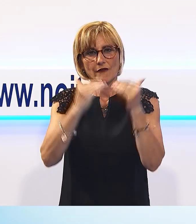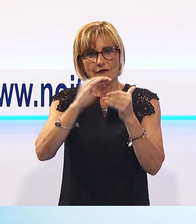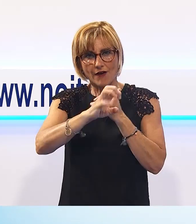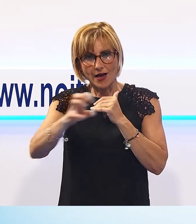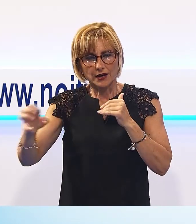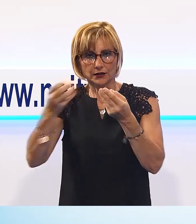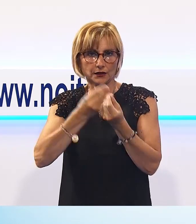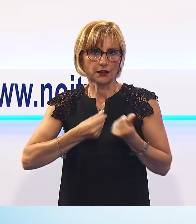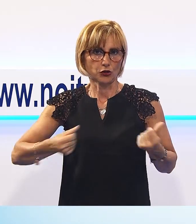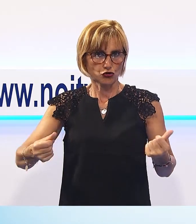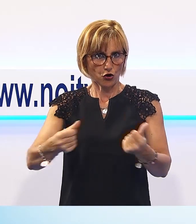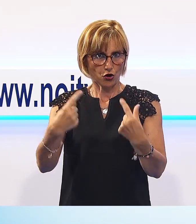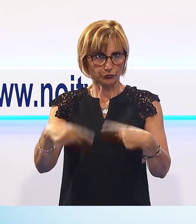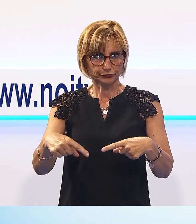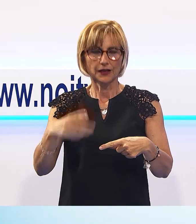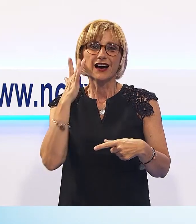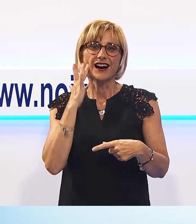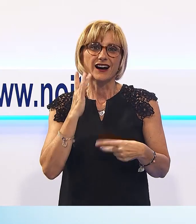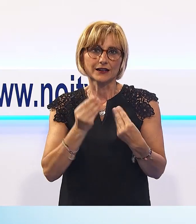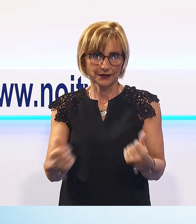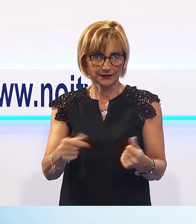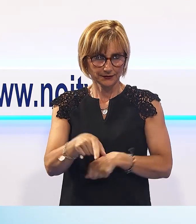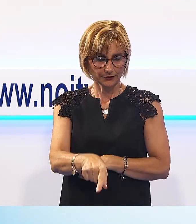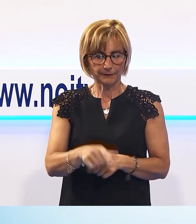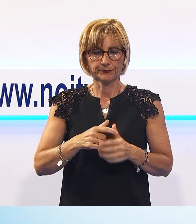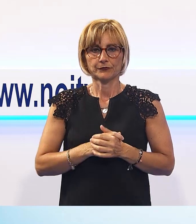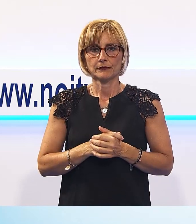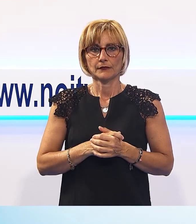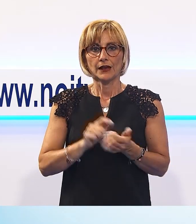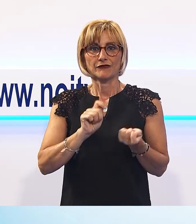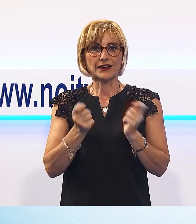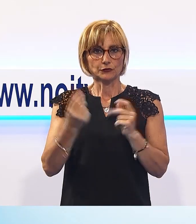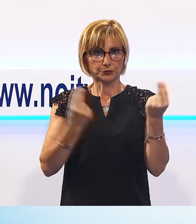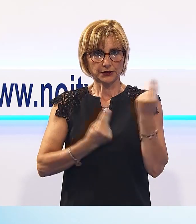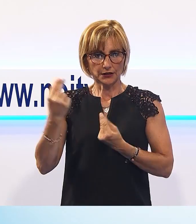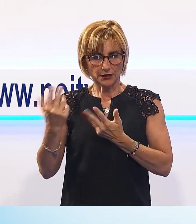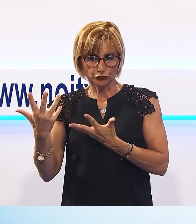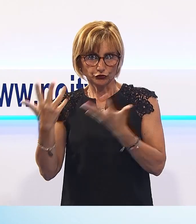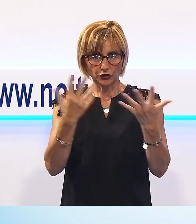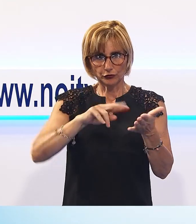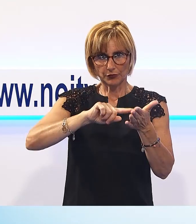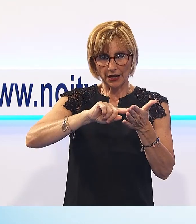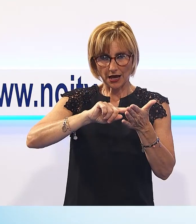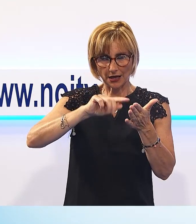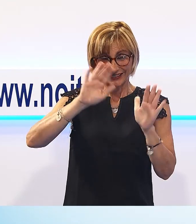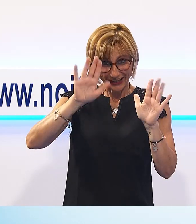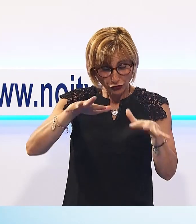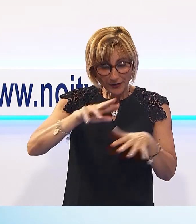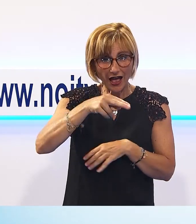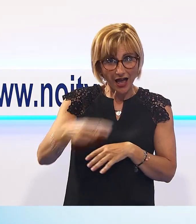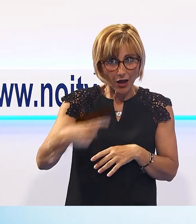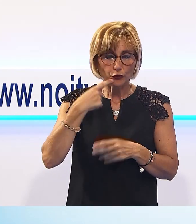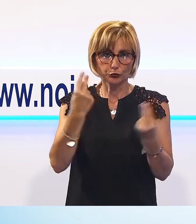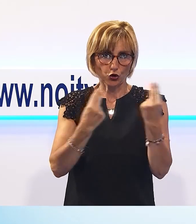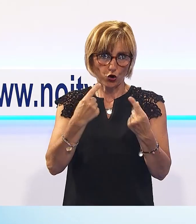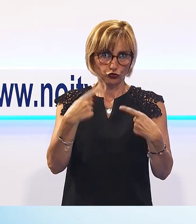rischia di scomparire. Con una variazione di bilancio ha destinato 10.000 euro per il rilancio del progetto, riconoscendone l'alto